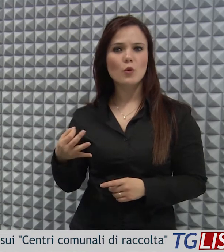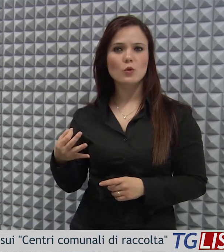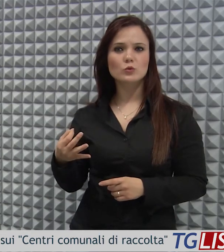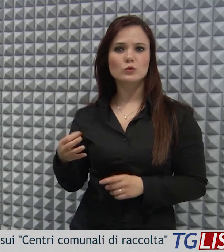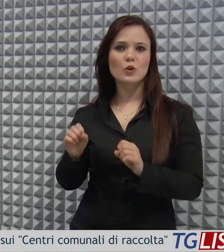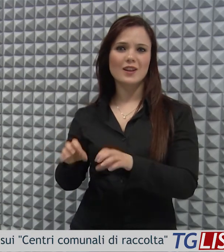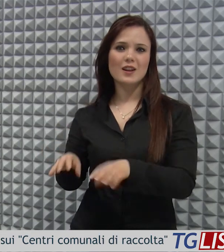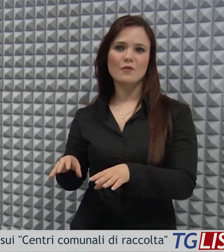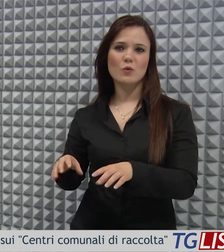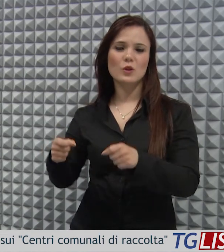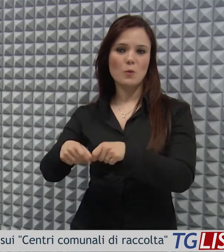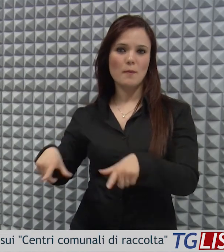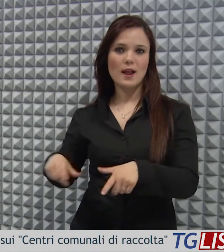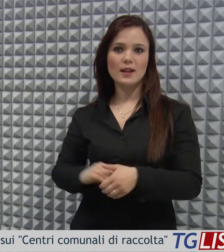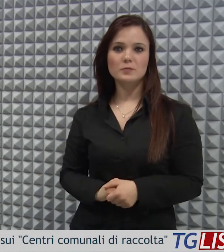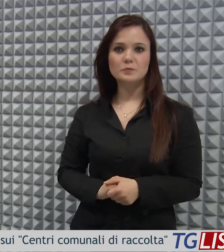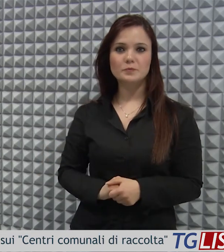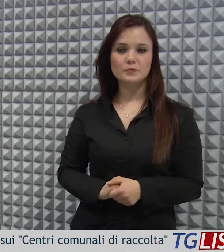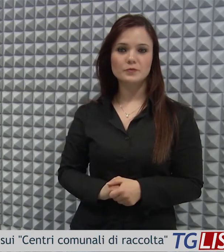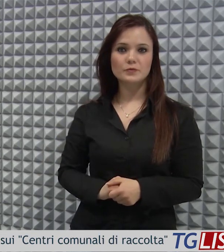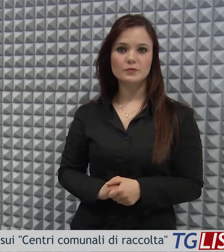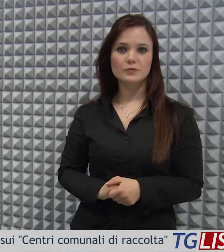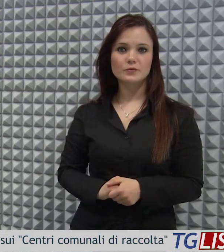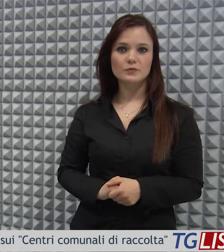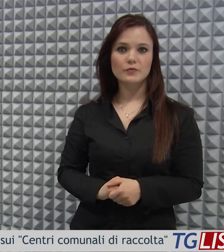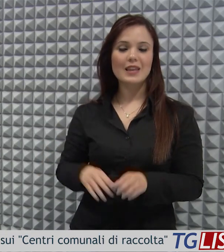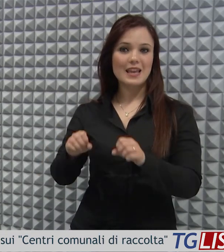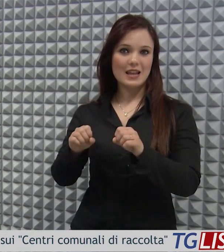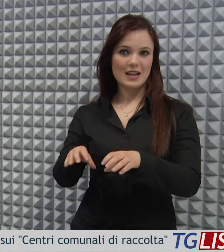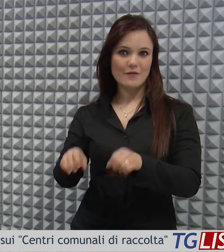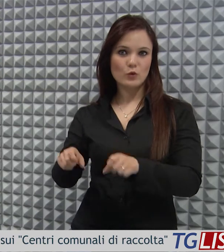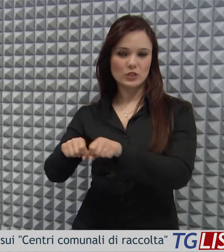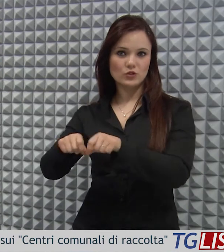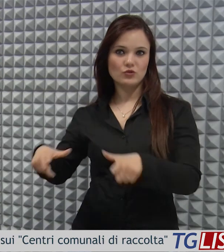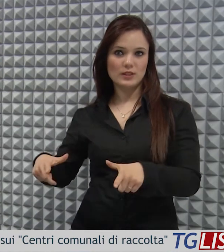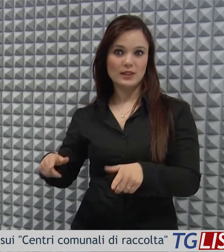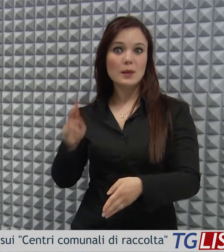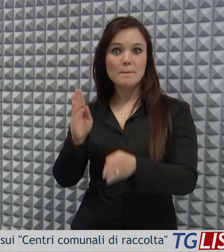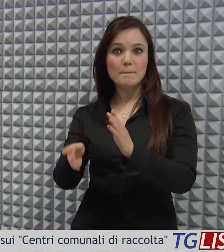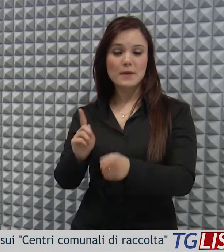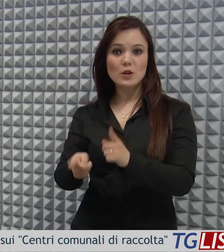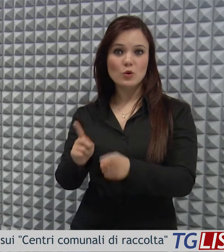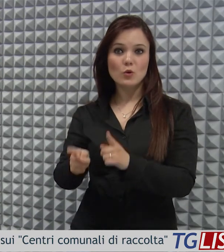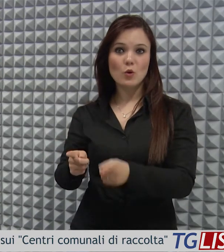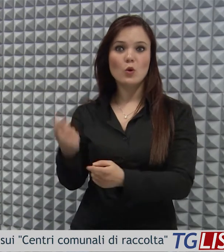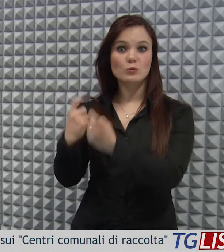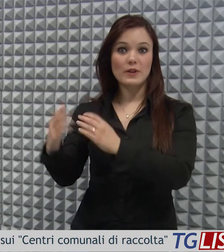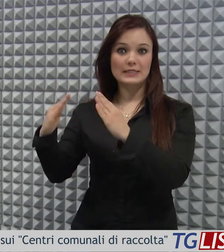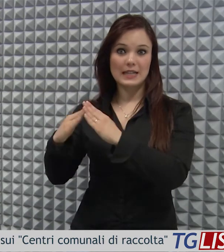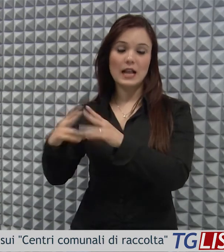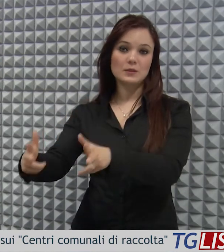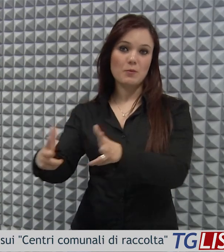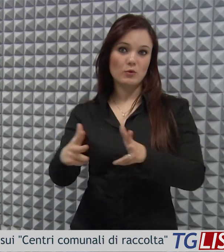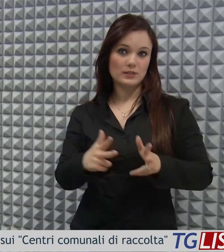solidi urbani. Il conferimento dei rifiuti urbani pericolosi di provenienza